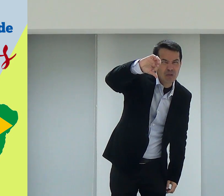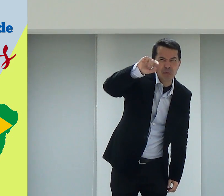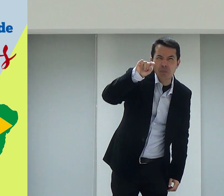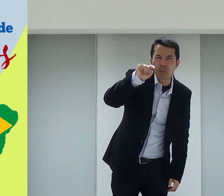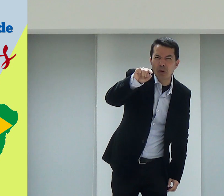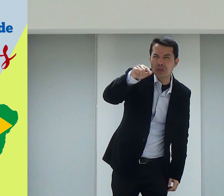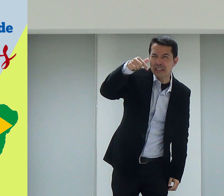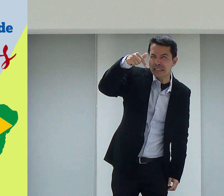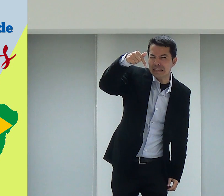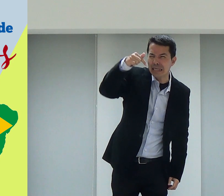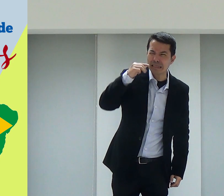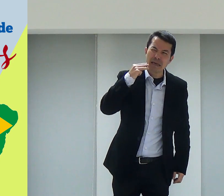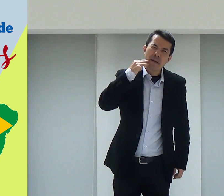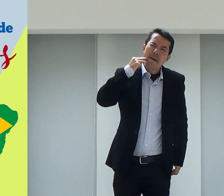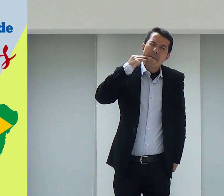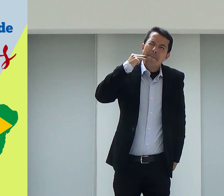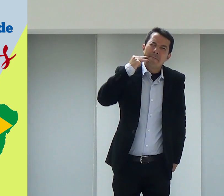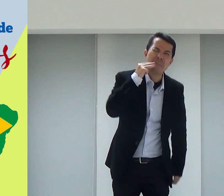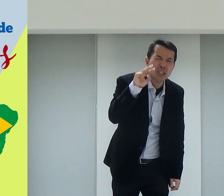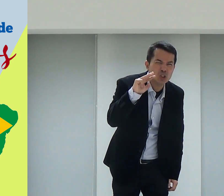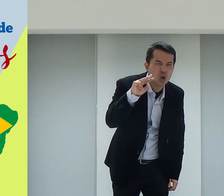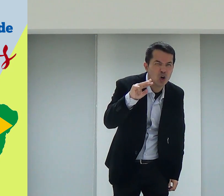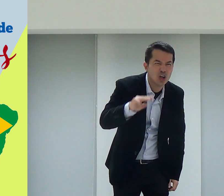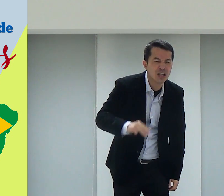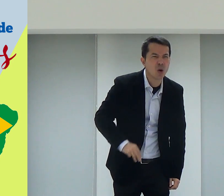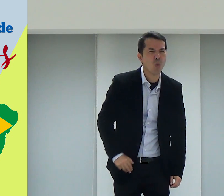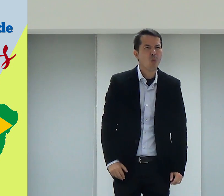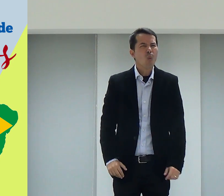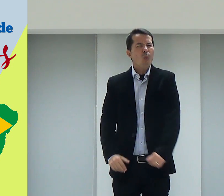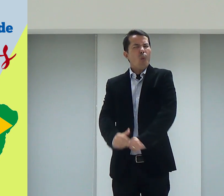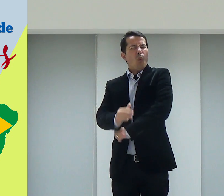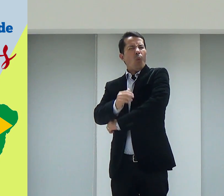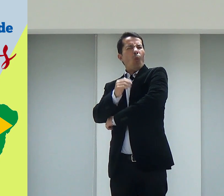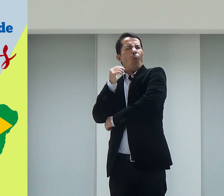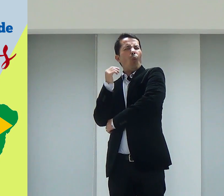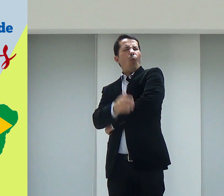Você viu ali 9,7 milhões de surdos.